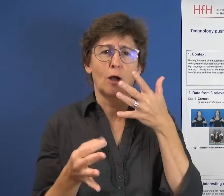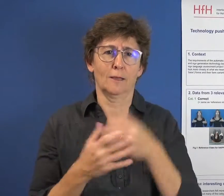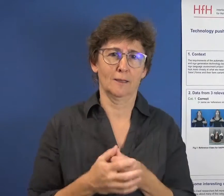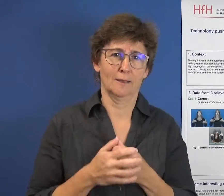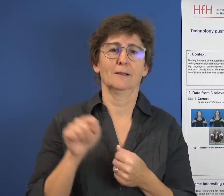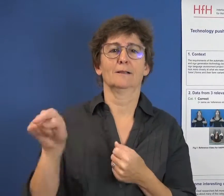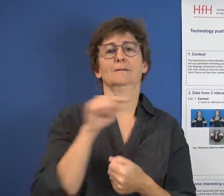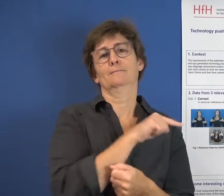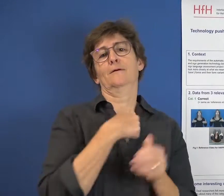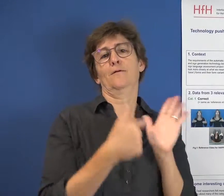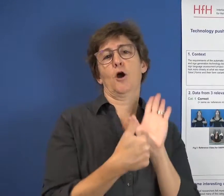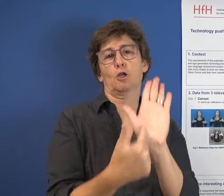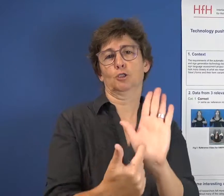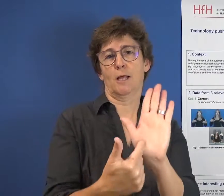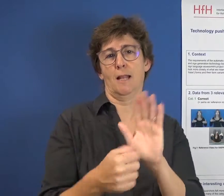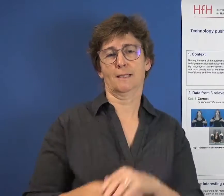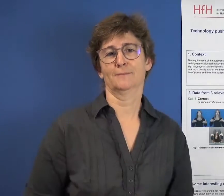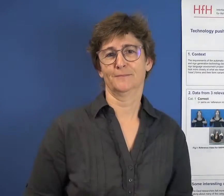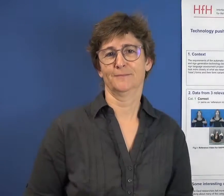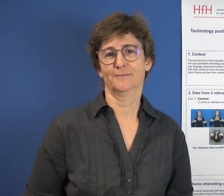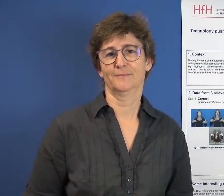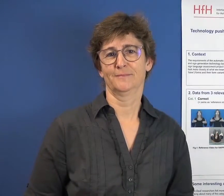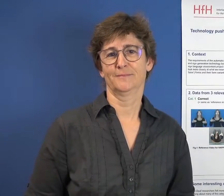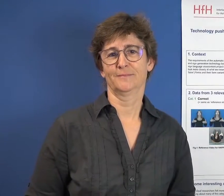Die Faktoren, die dabei eine Rolle spielen, wurden auf diesem Kongress präsentiert.